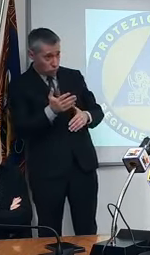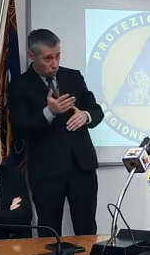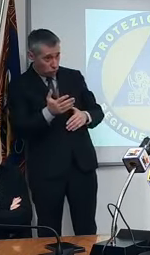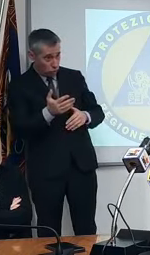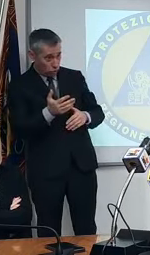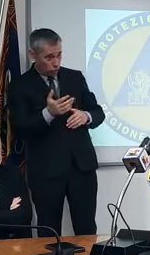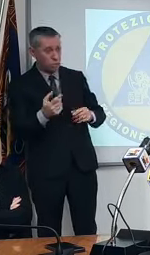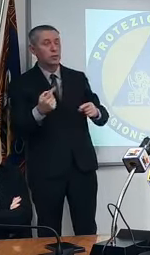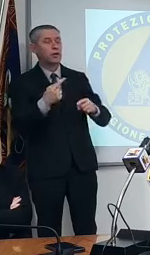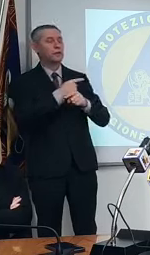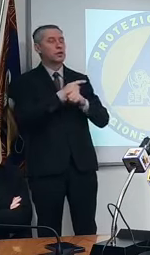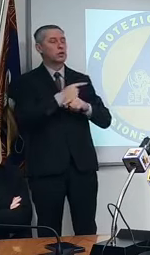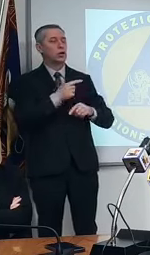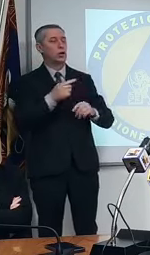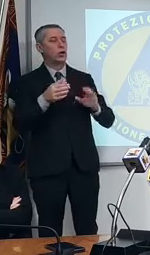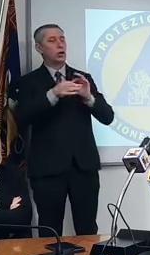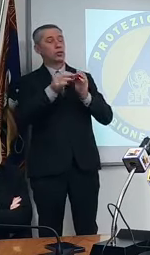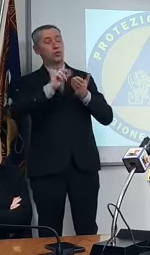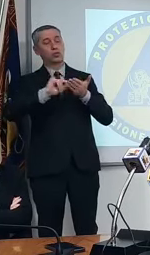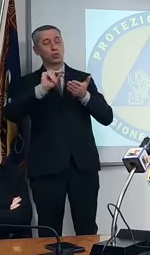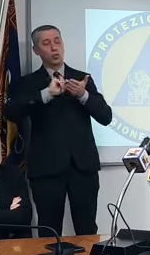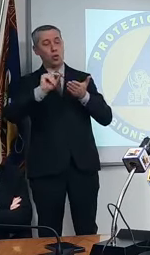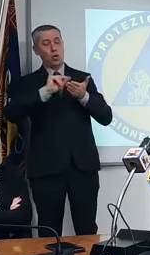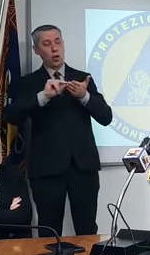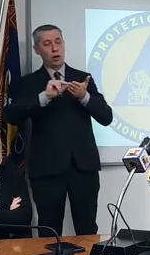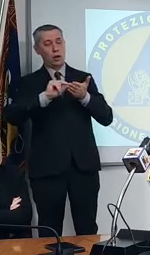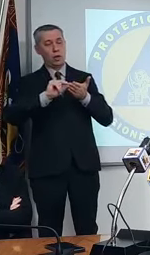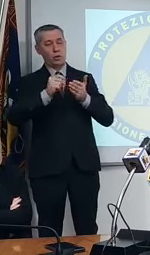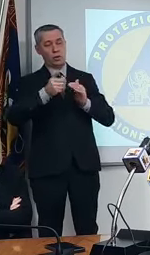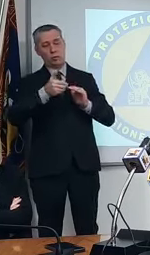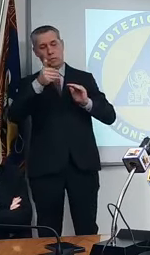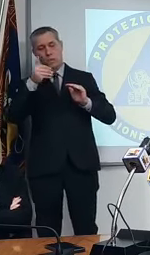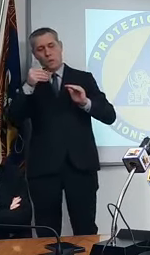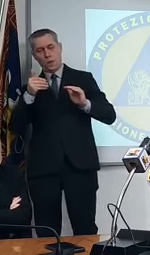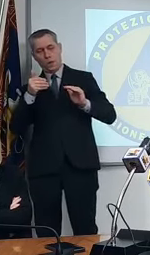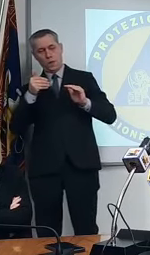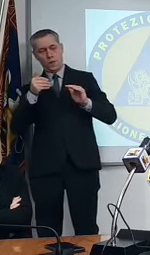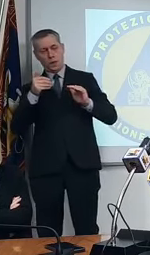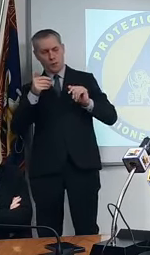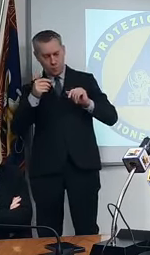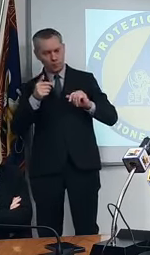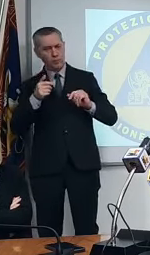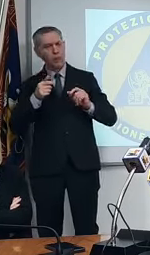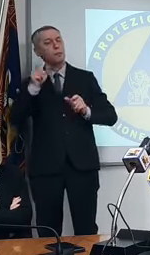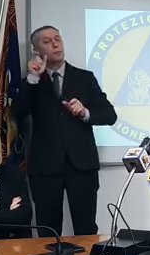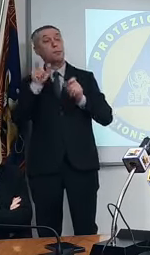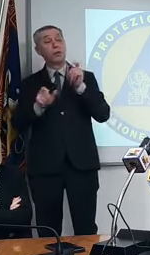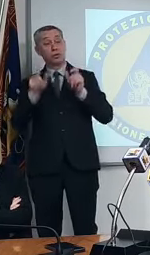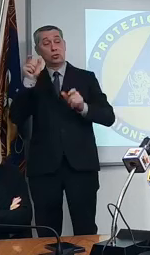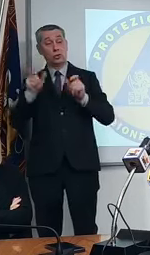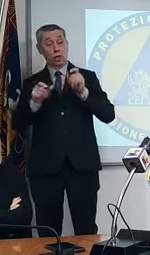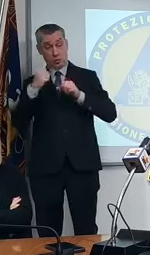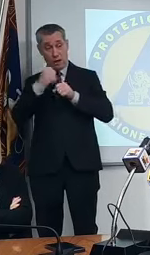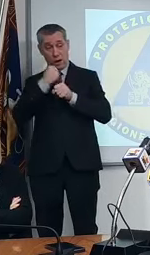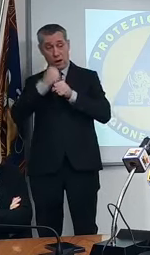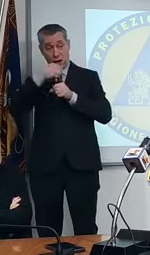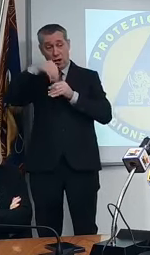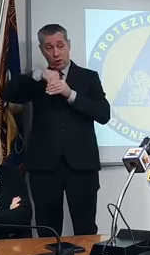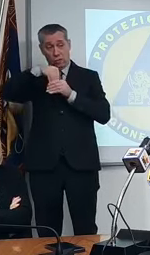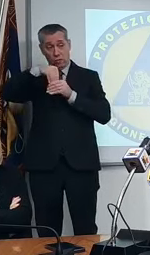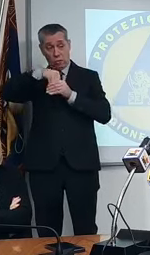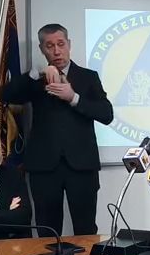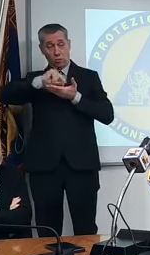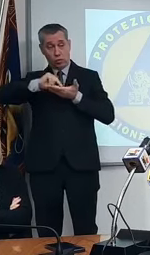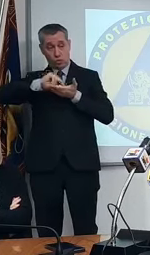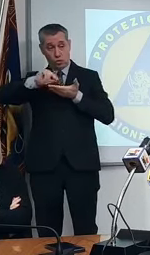Per quanto attiene sempre alle scuole, facendo un passo indietro, a quanto ammonta il personale scolastico che è stato